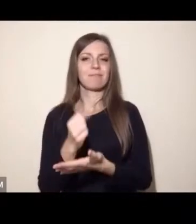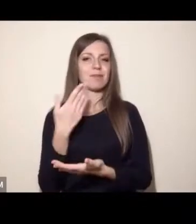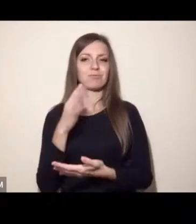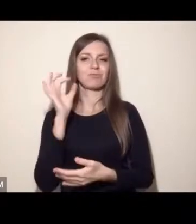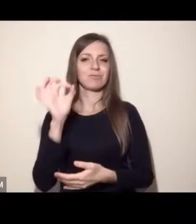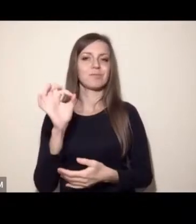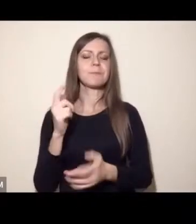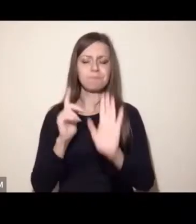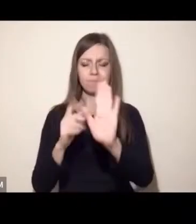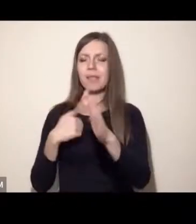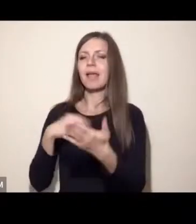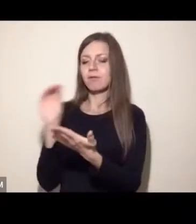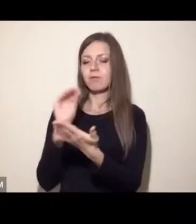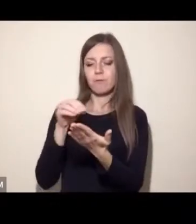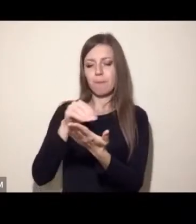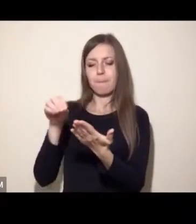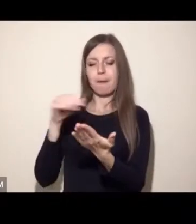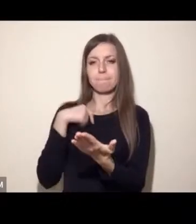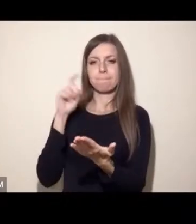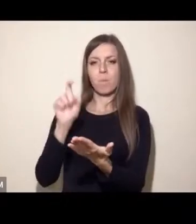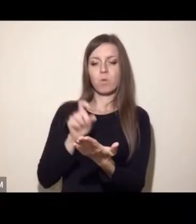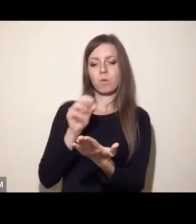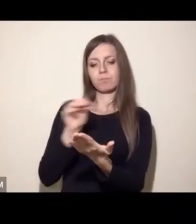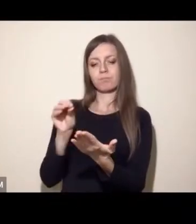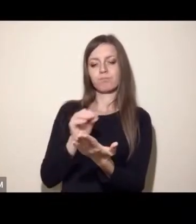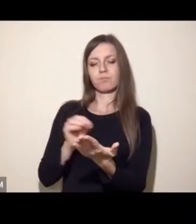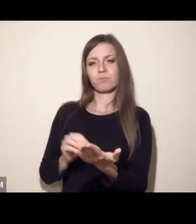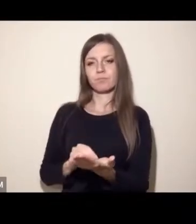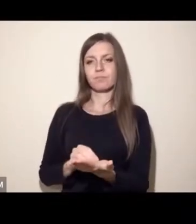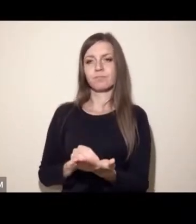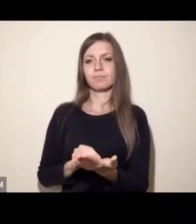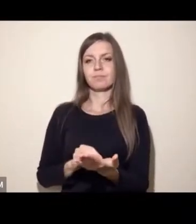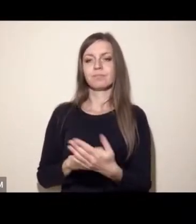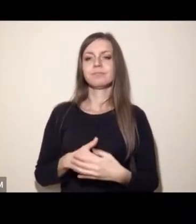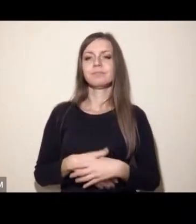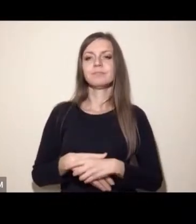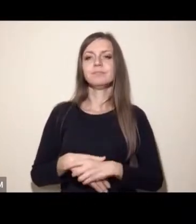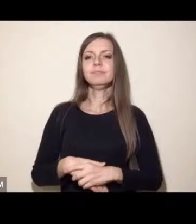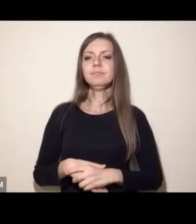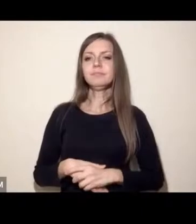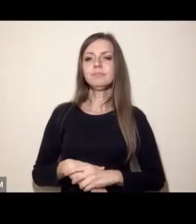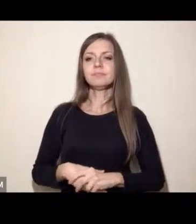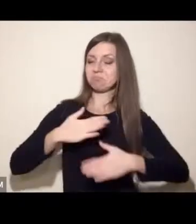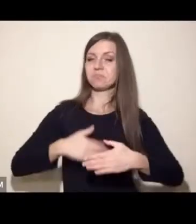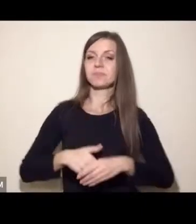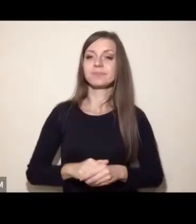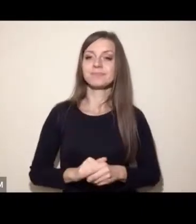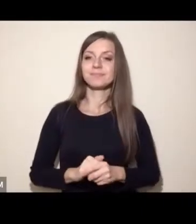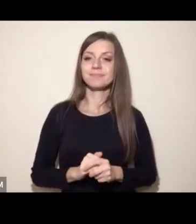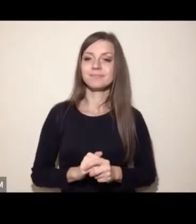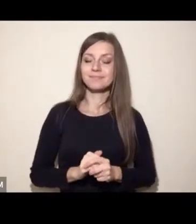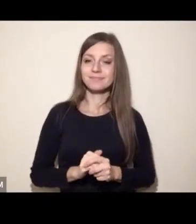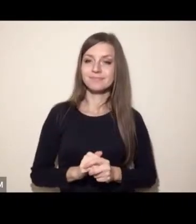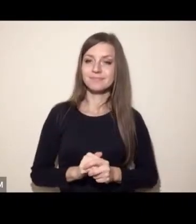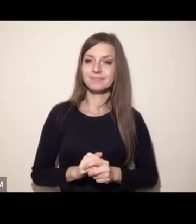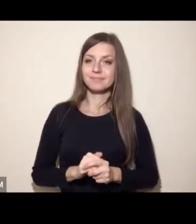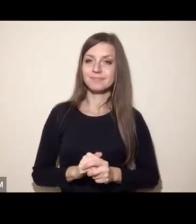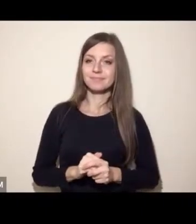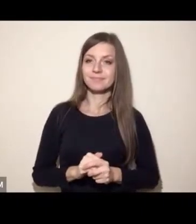Ja wynotowałem sobie kilka rzeczy, które już tutaj usłyszałem z kilku stron, co też nabawa mnie bardzo dużym opowiem. Zawsze,